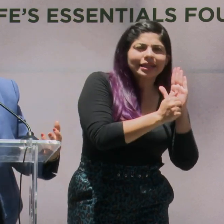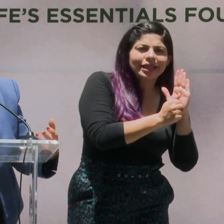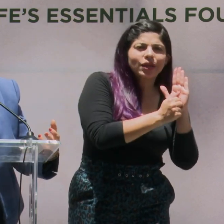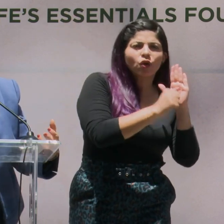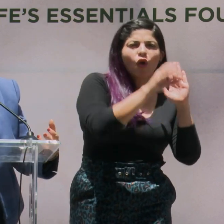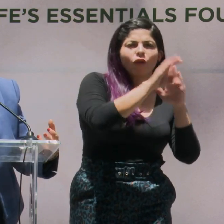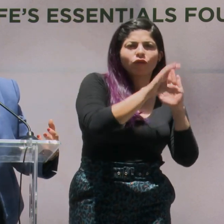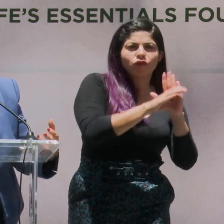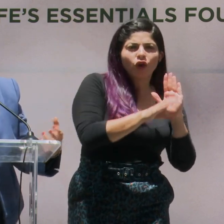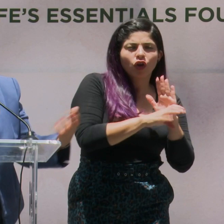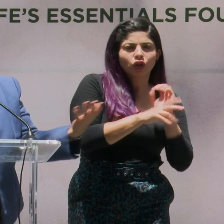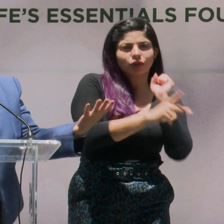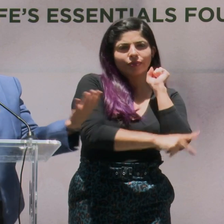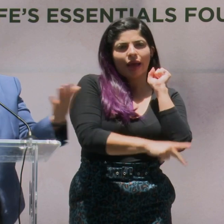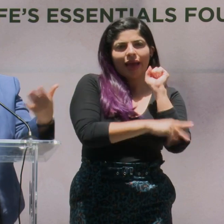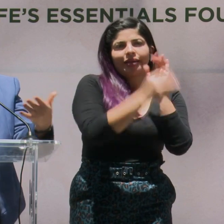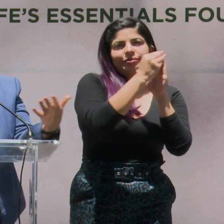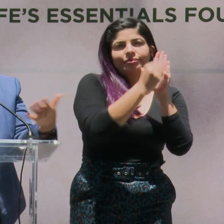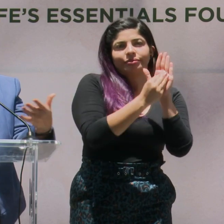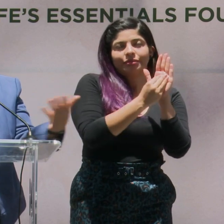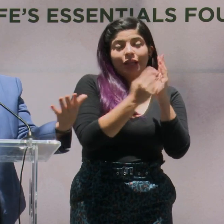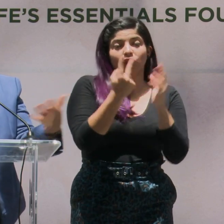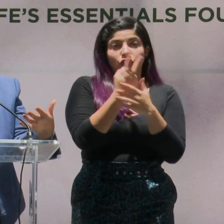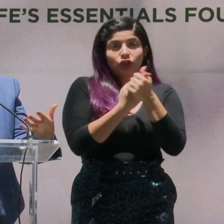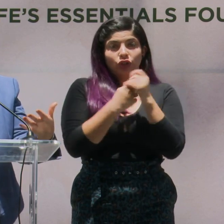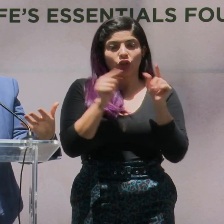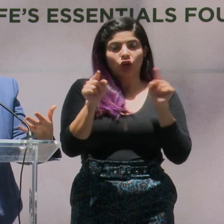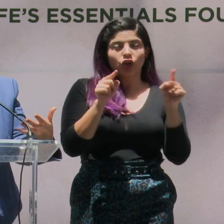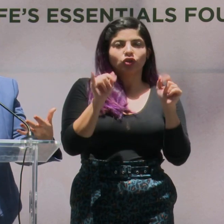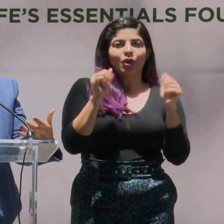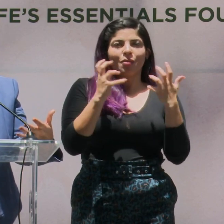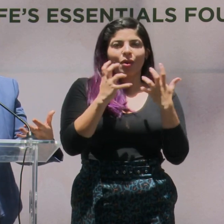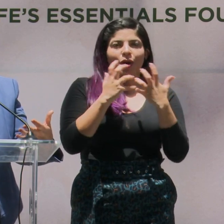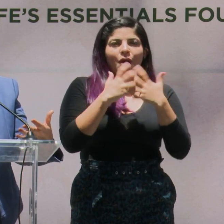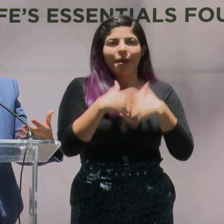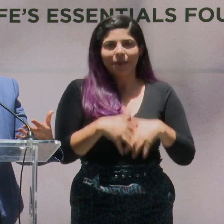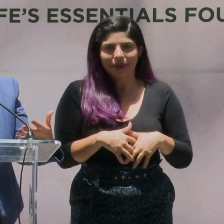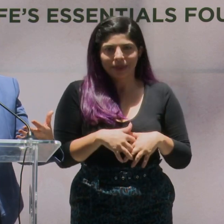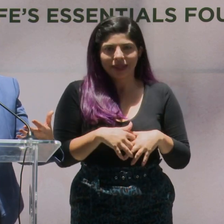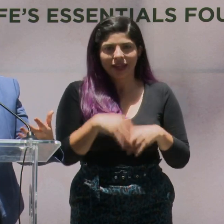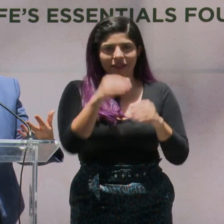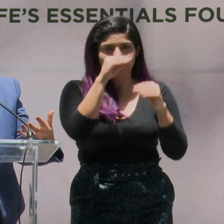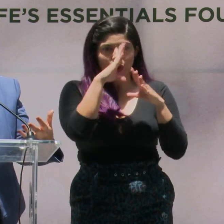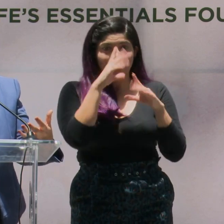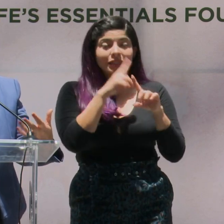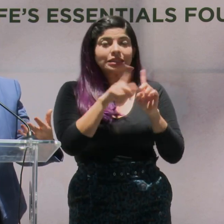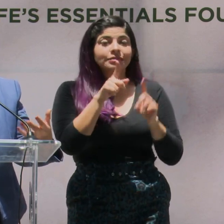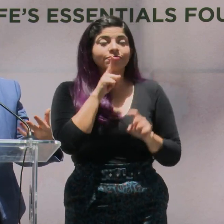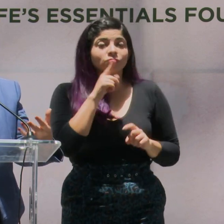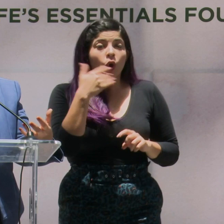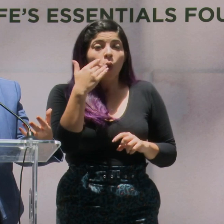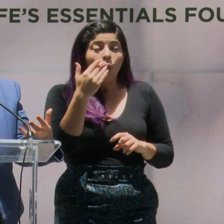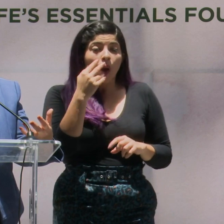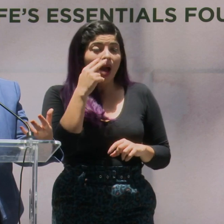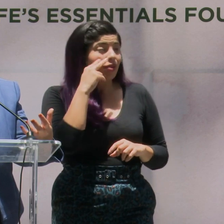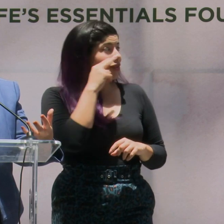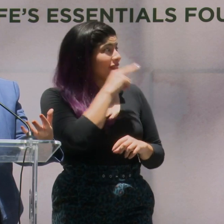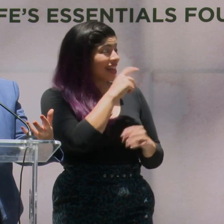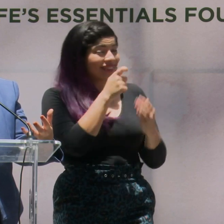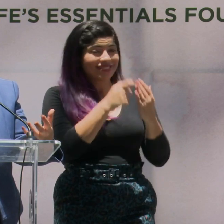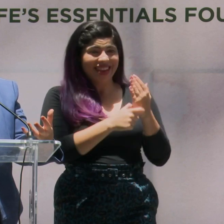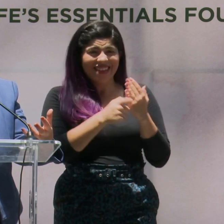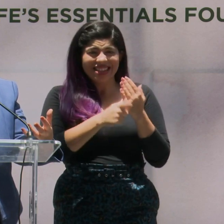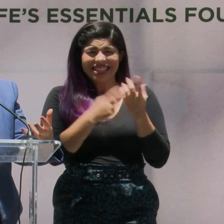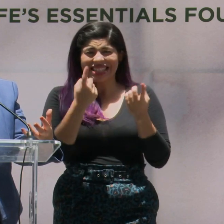fotografías del país. Entonces estas dos se van a complementar una con la otra. Pero realmente cuando uno ve estas revistas